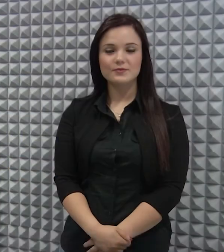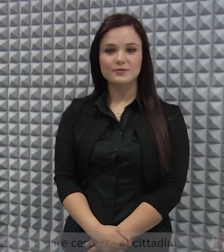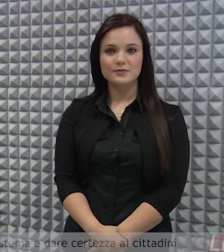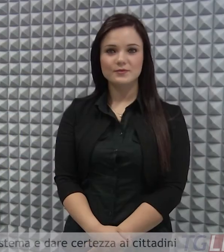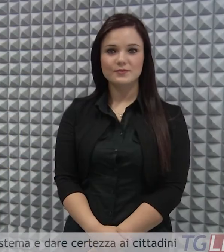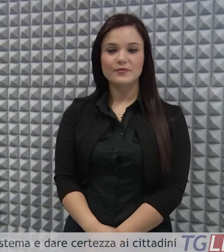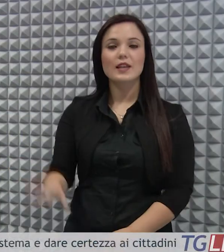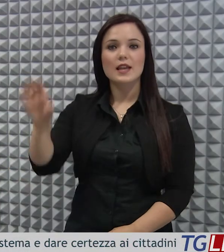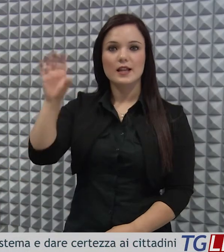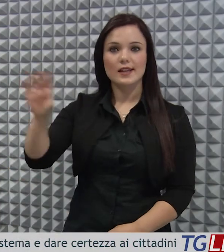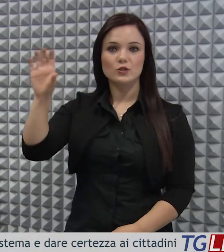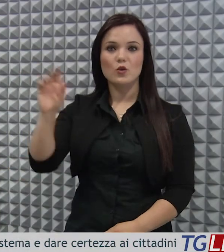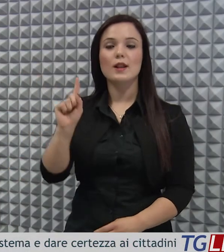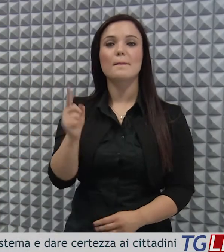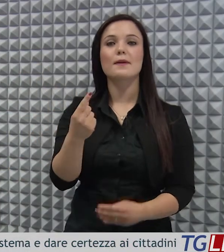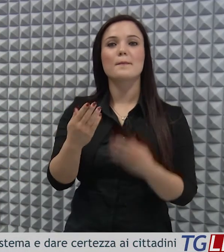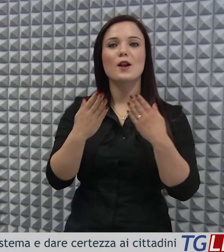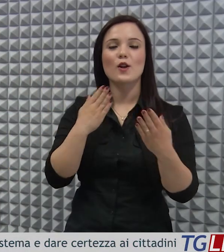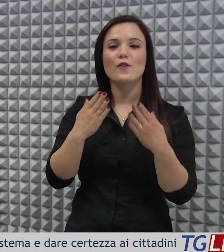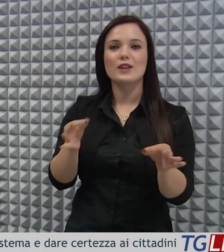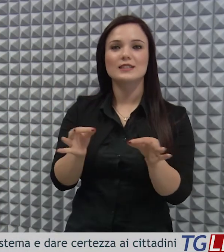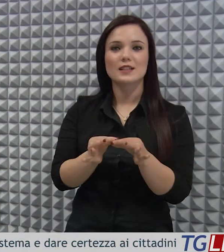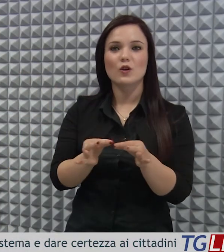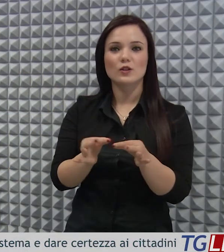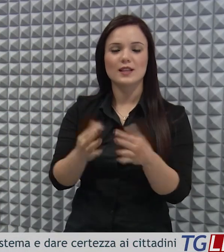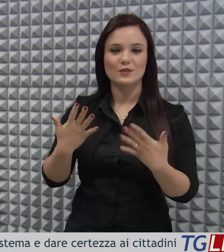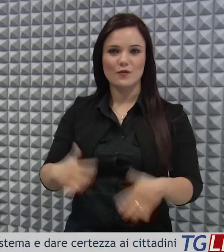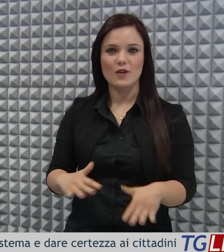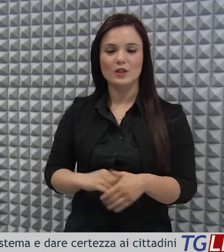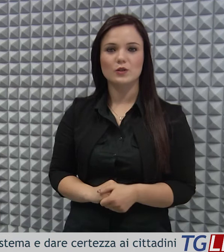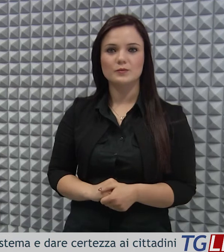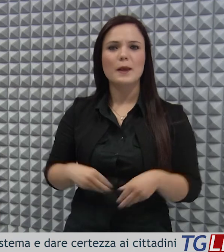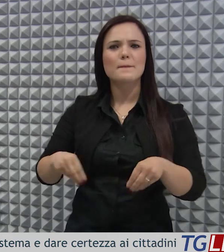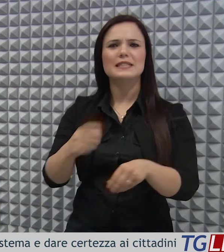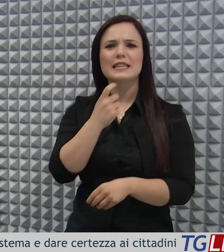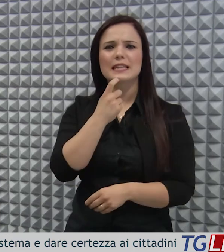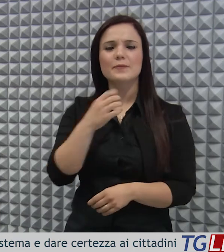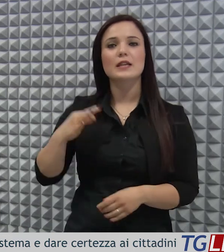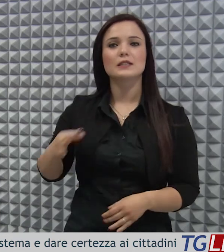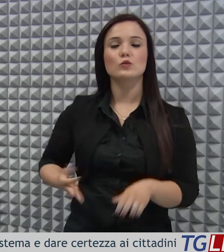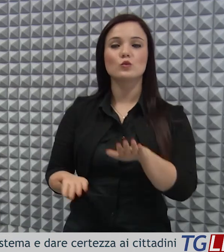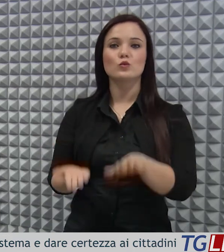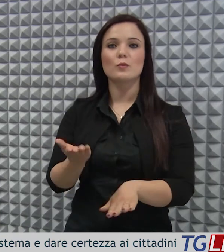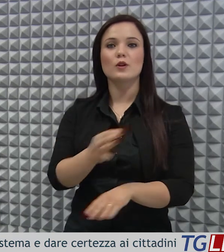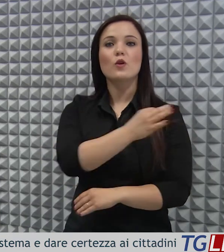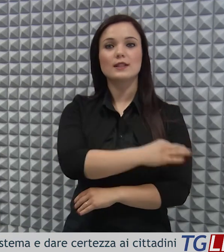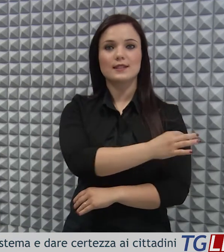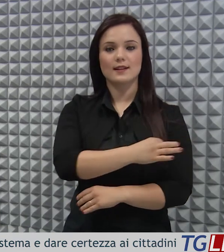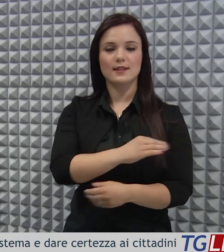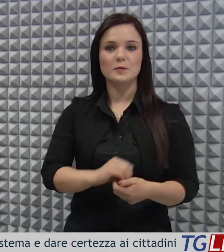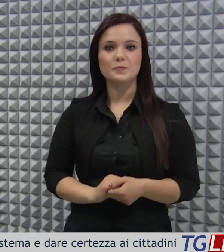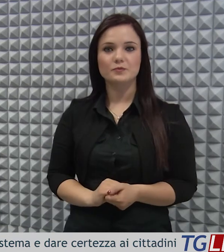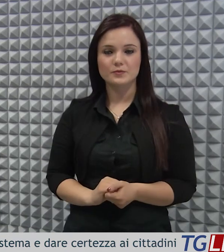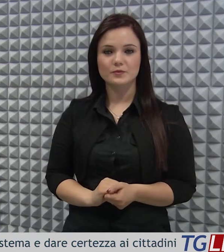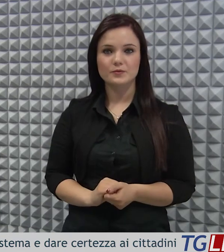Si è svolta in Regione la prima conferenza di consenso tra Istituto Superiore